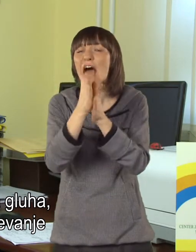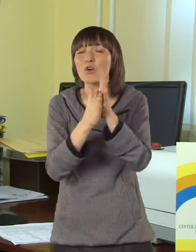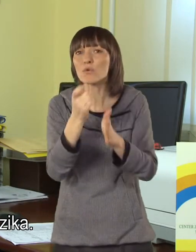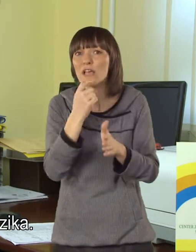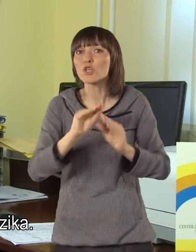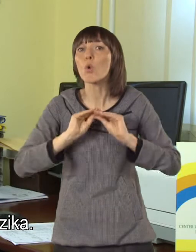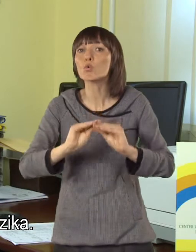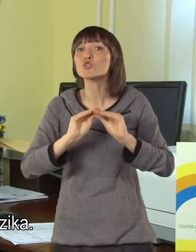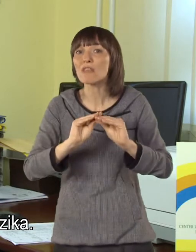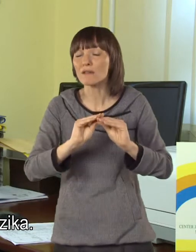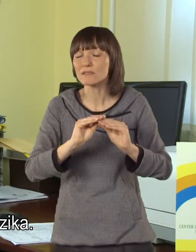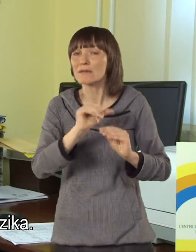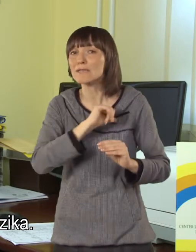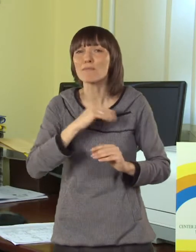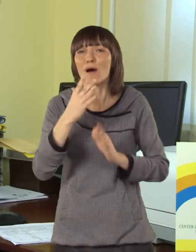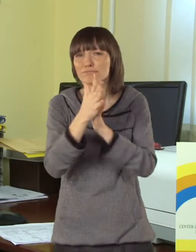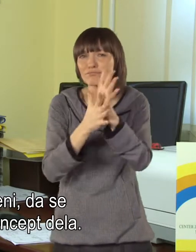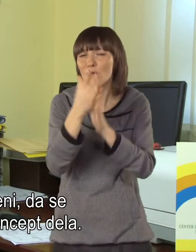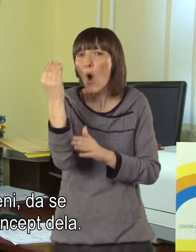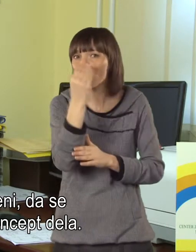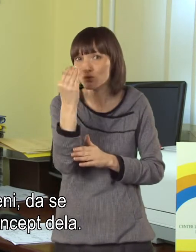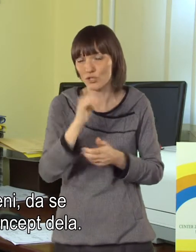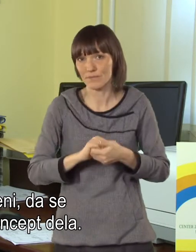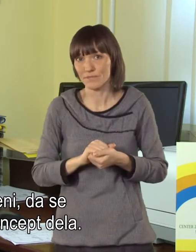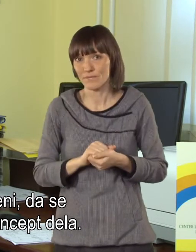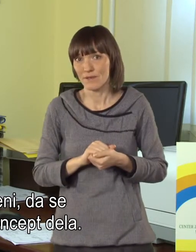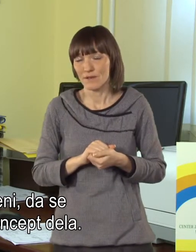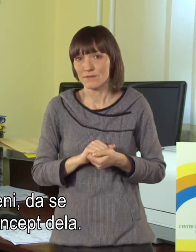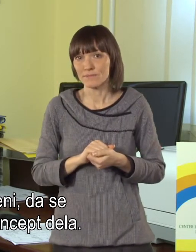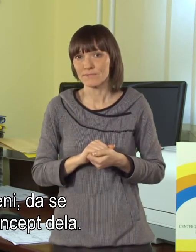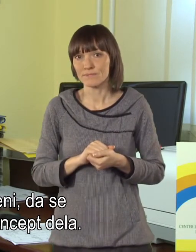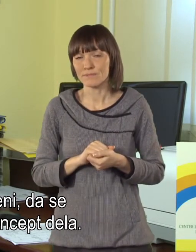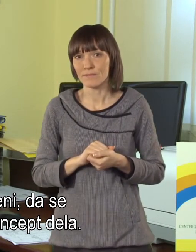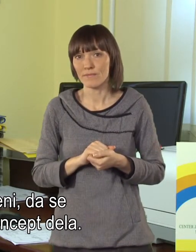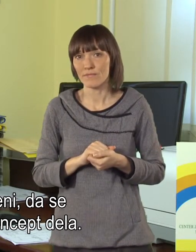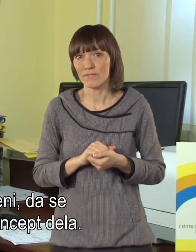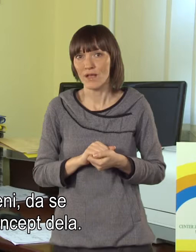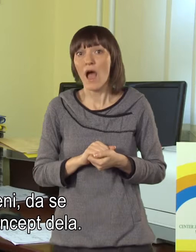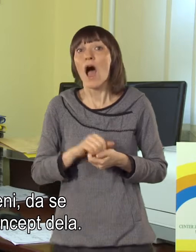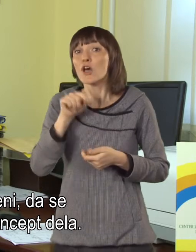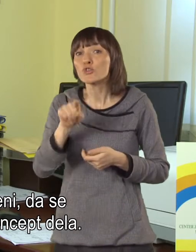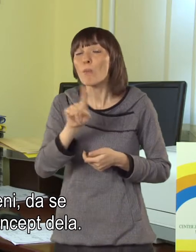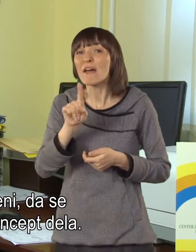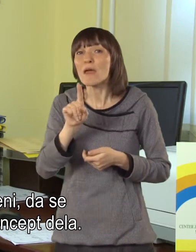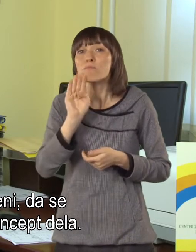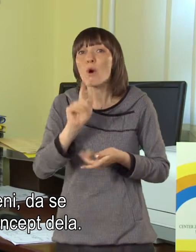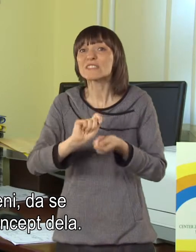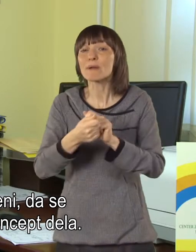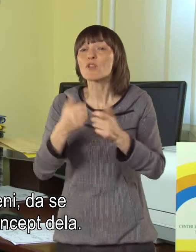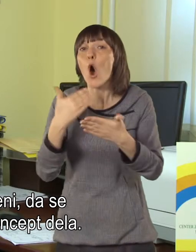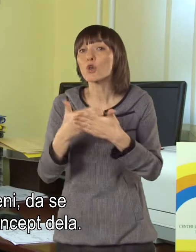izobraževanji znakovnega jezika. Seveda to ne pomeni, da se